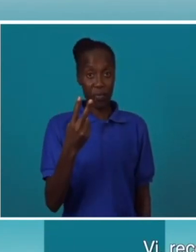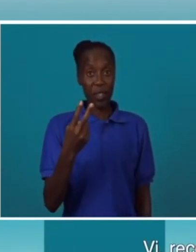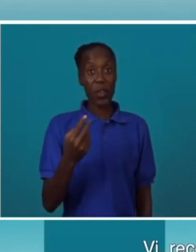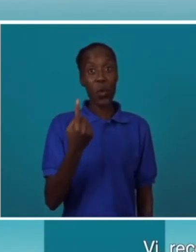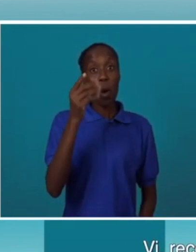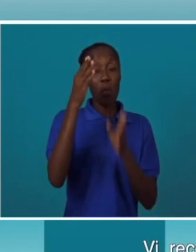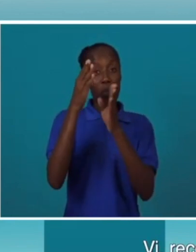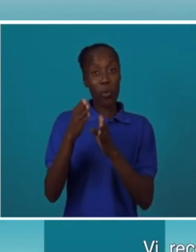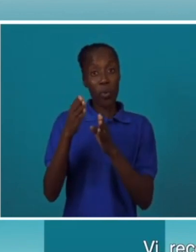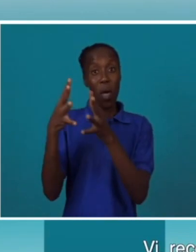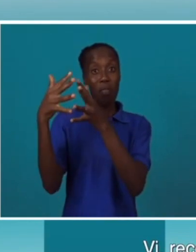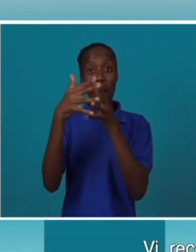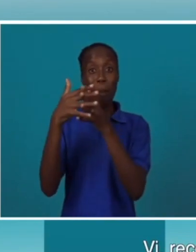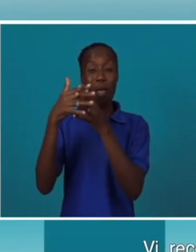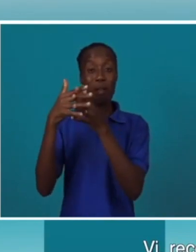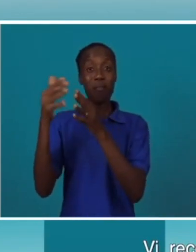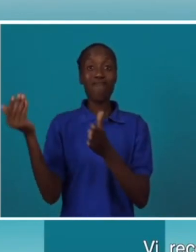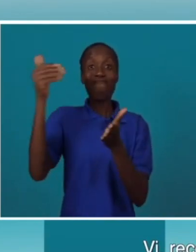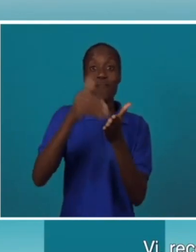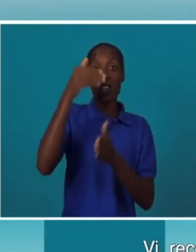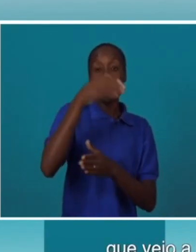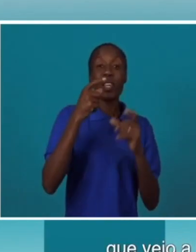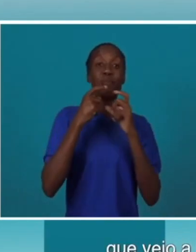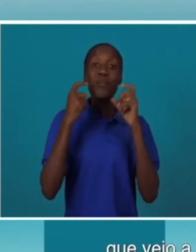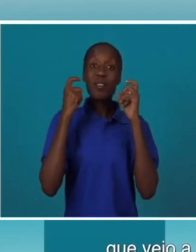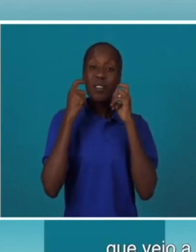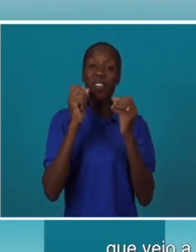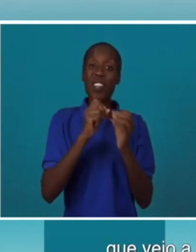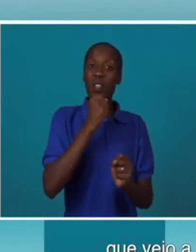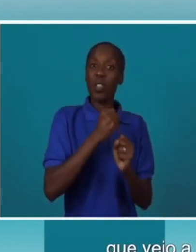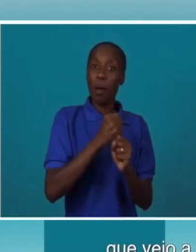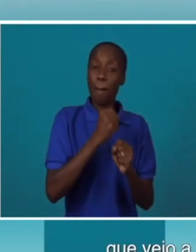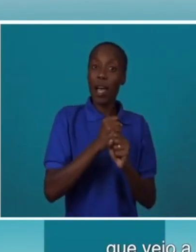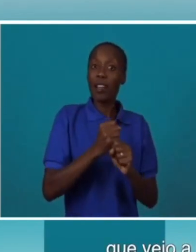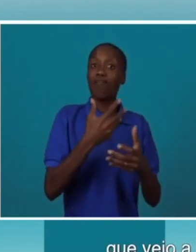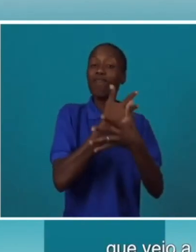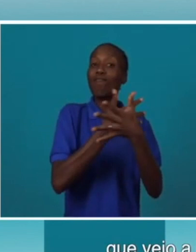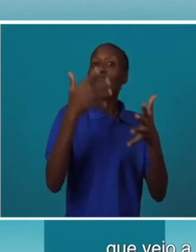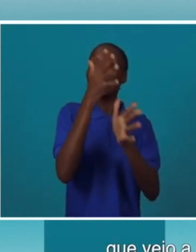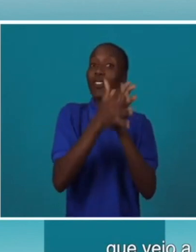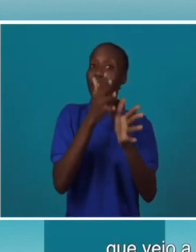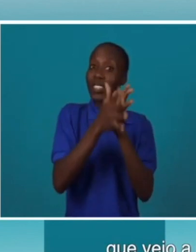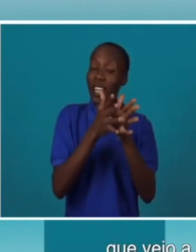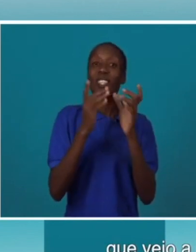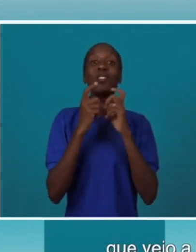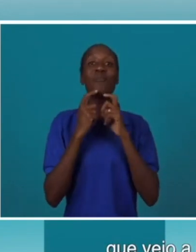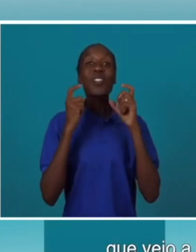estudante dos Estados Unidos da América que veio a Moçambique fazer um trabalho sobre a língua de sinais de Moçambique.